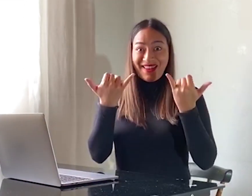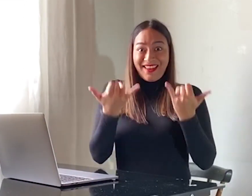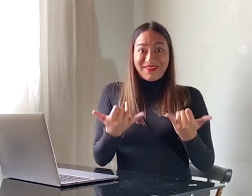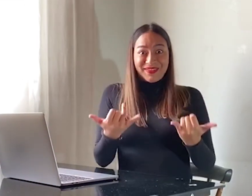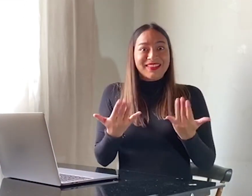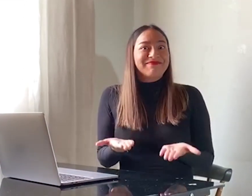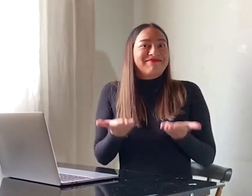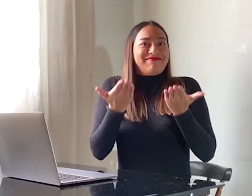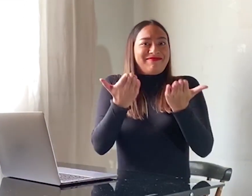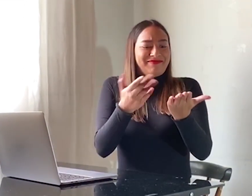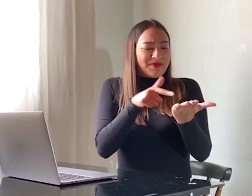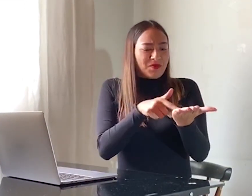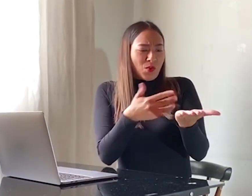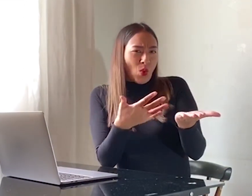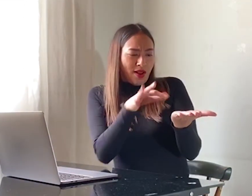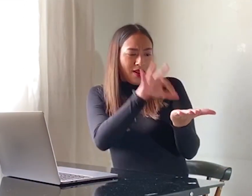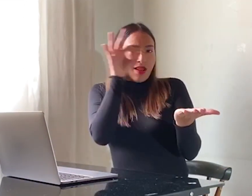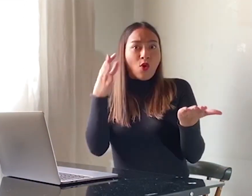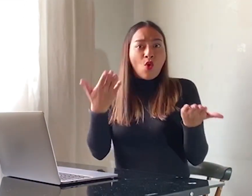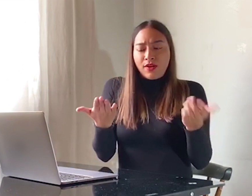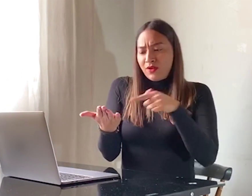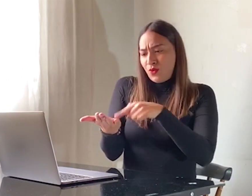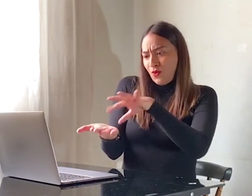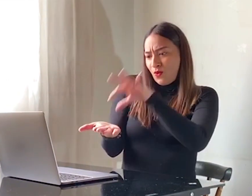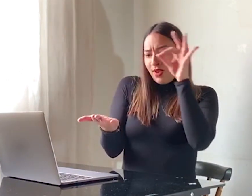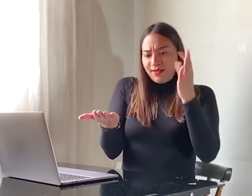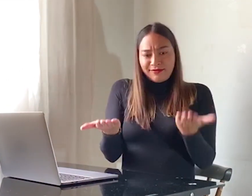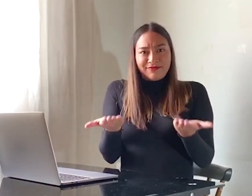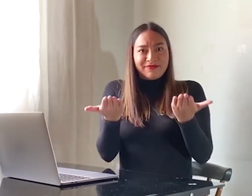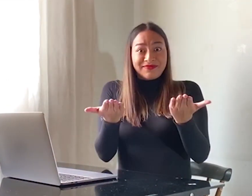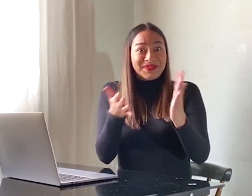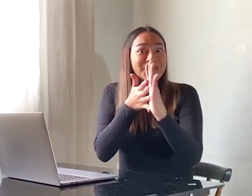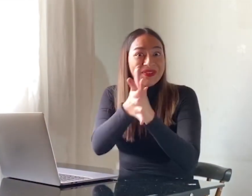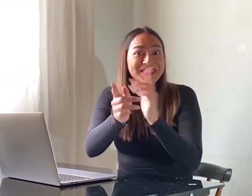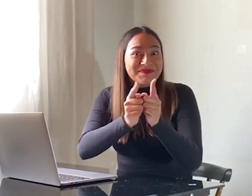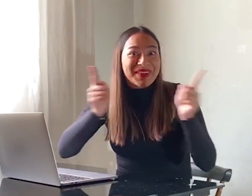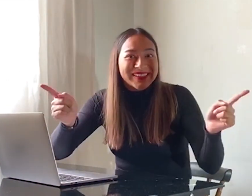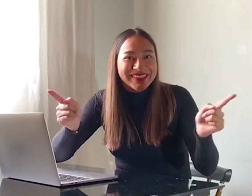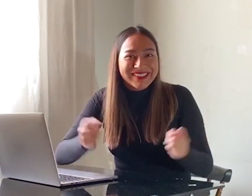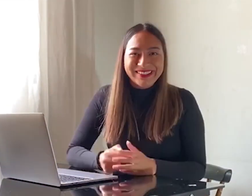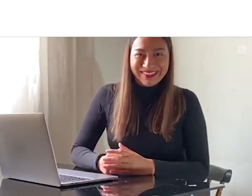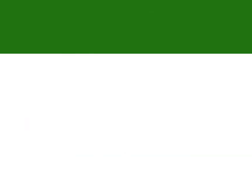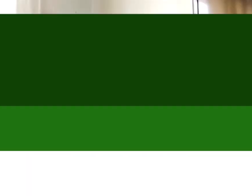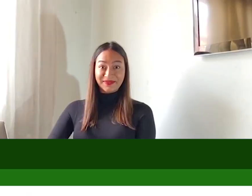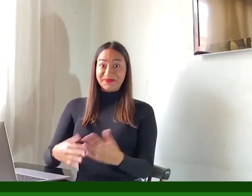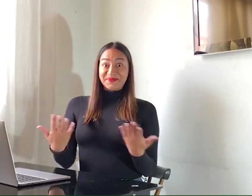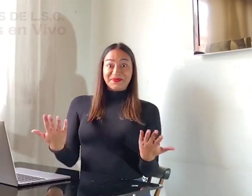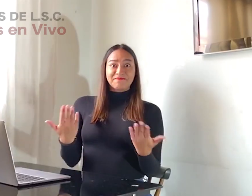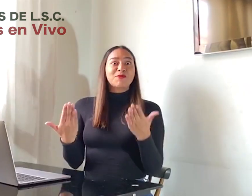Ahora te ofrecemos dos opciones para que escojas la que más se ajusta a tus tiempos. A continuación, más información. Tenemos